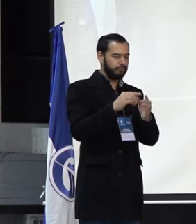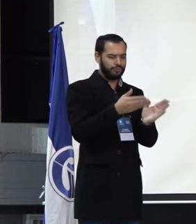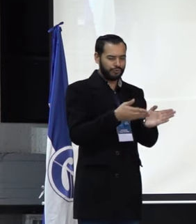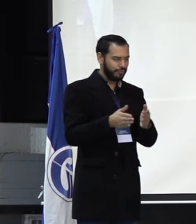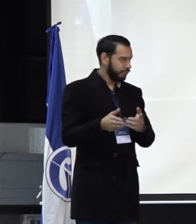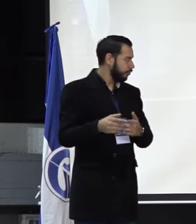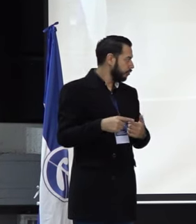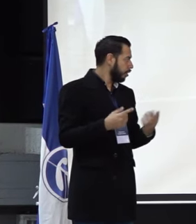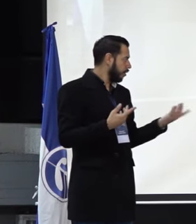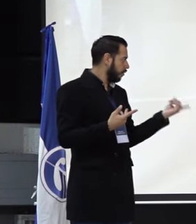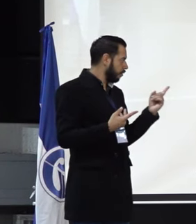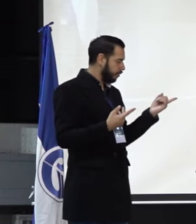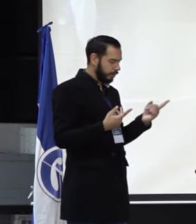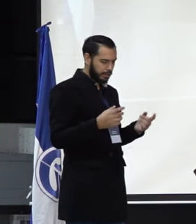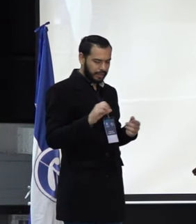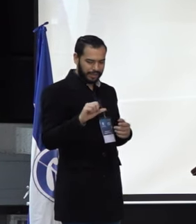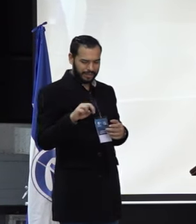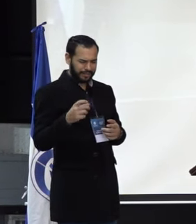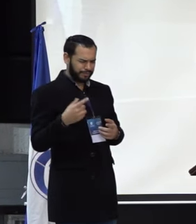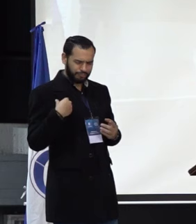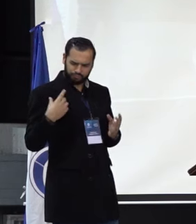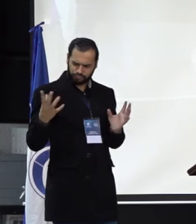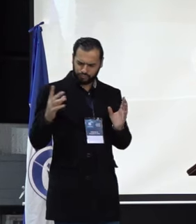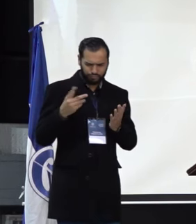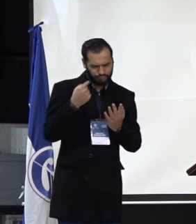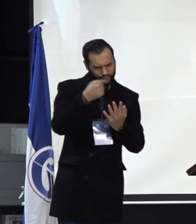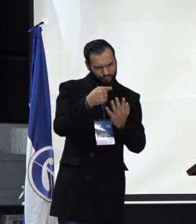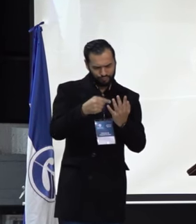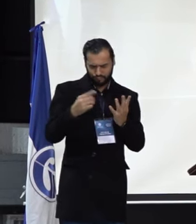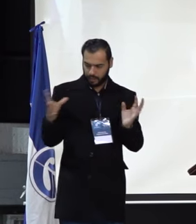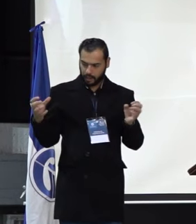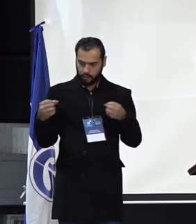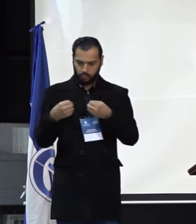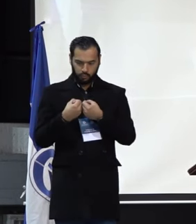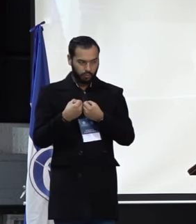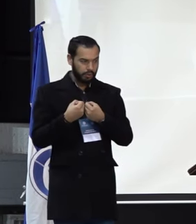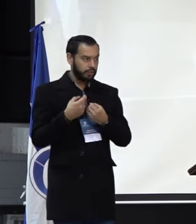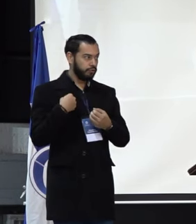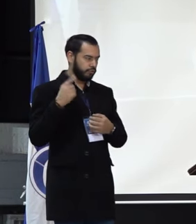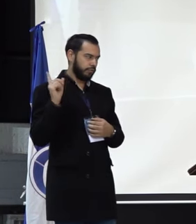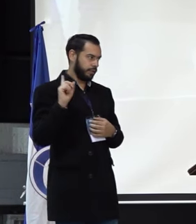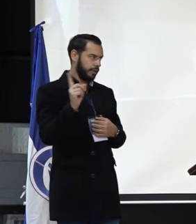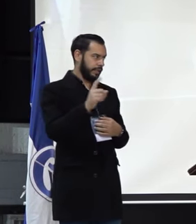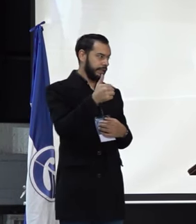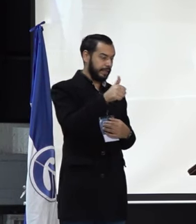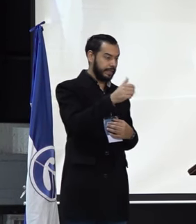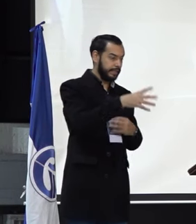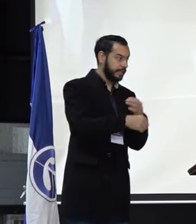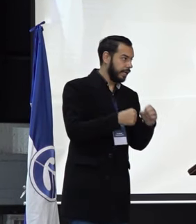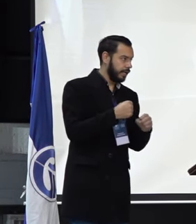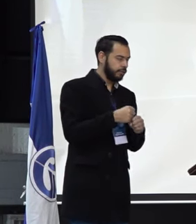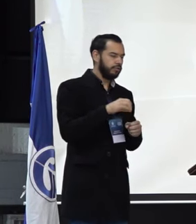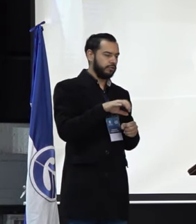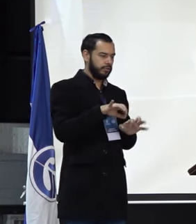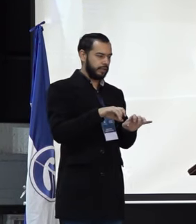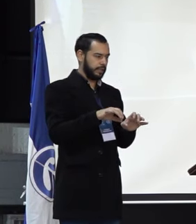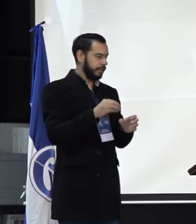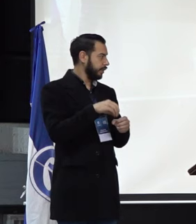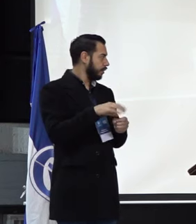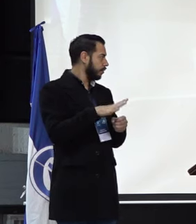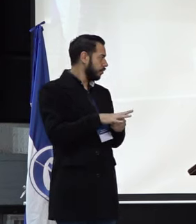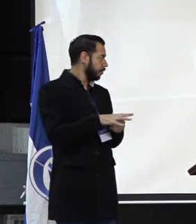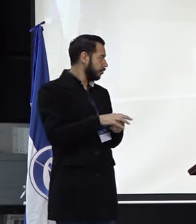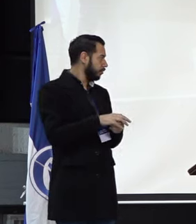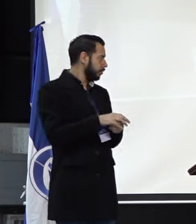encuentro con Angélica en esta propuesta en varios puntos. El primero de ellos es que me desempeño también hace 10 años en la Secretaría de Educación como